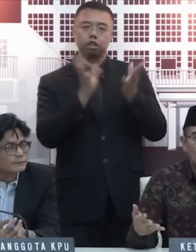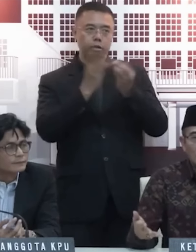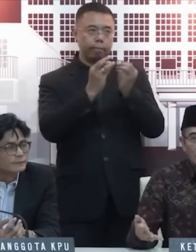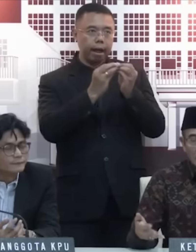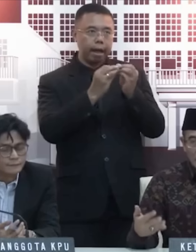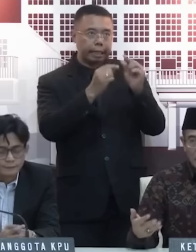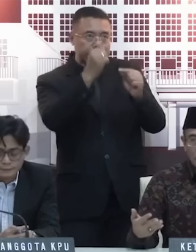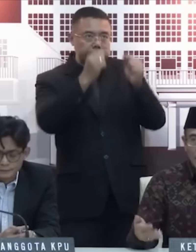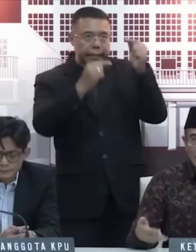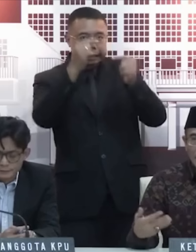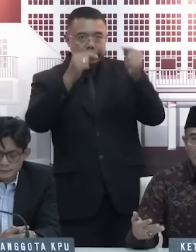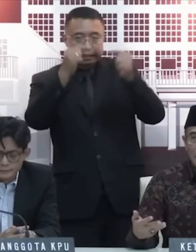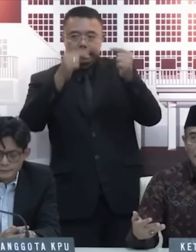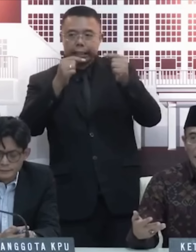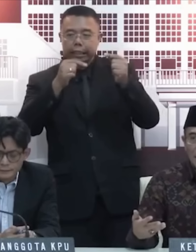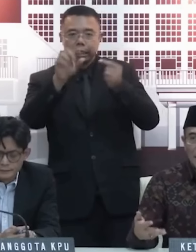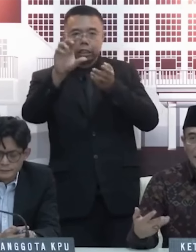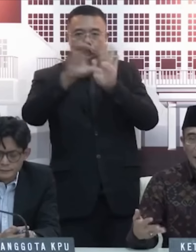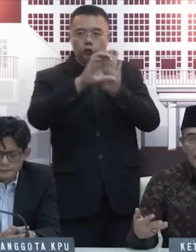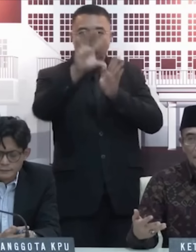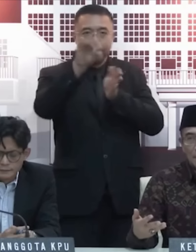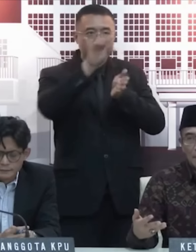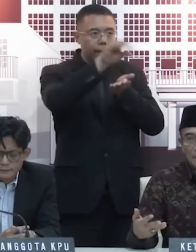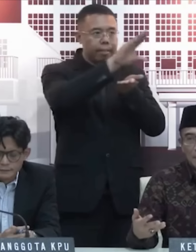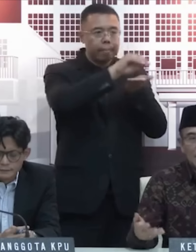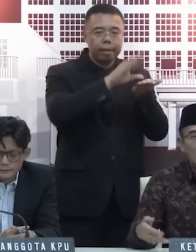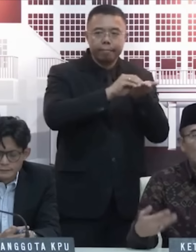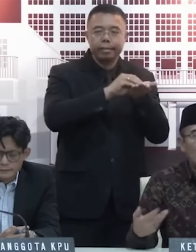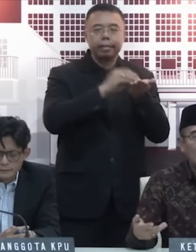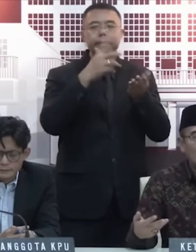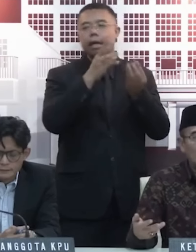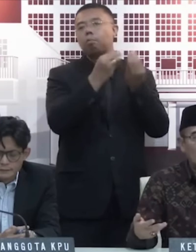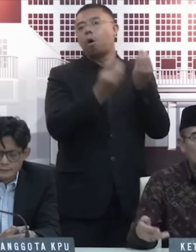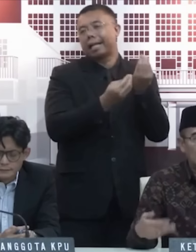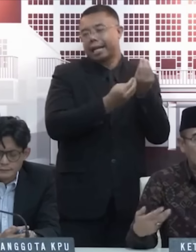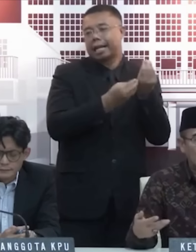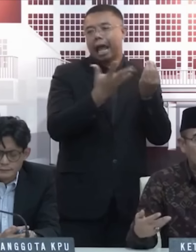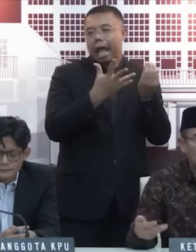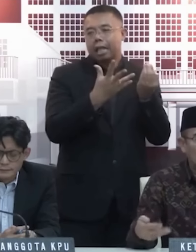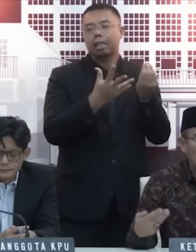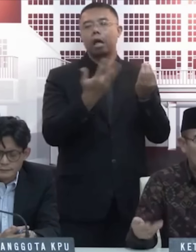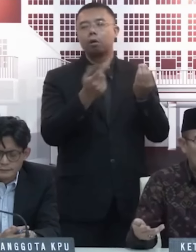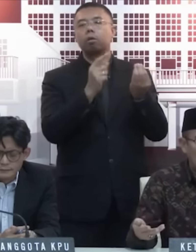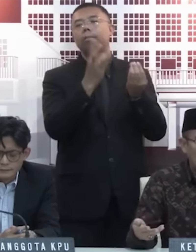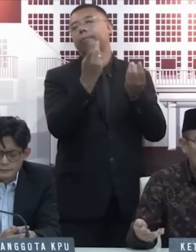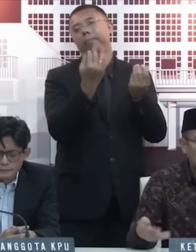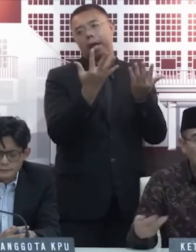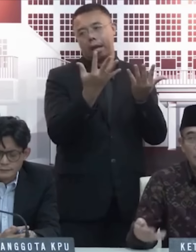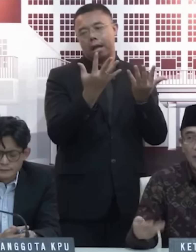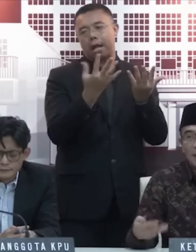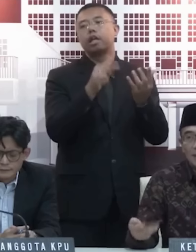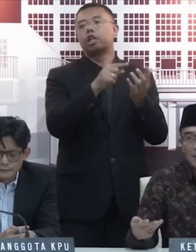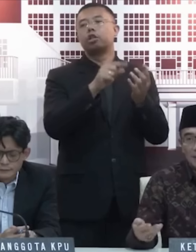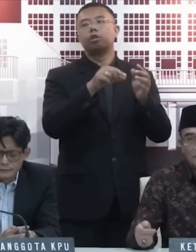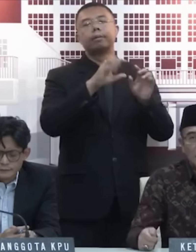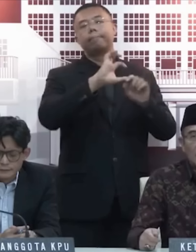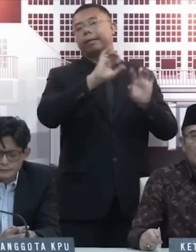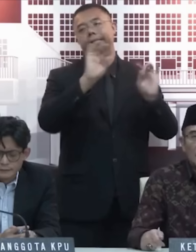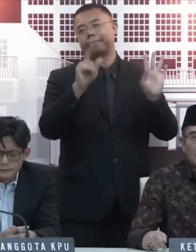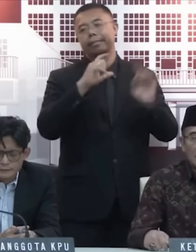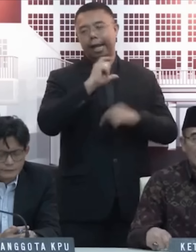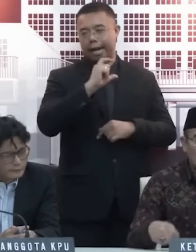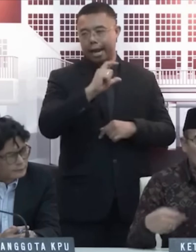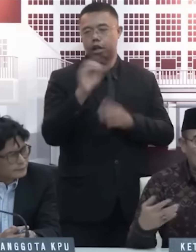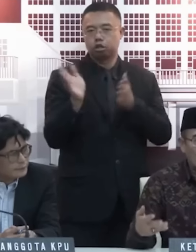tertentu, ditentukan sampelnya yang dianggap bisa mewakili atau representatif itu berapa. Metodenya macam-macam.